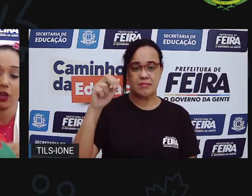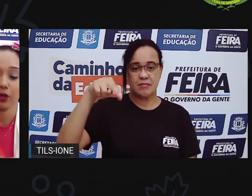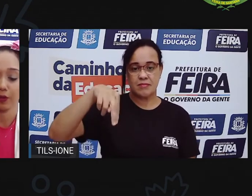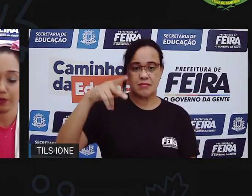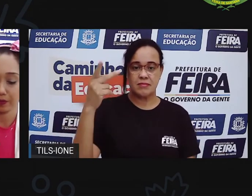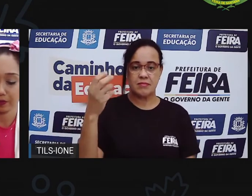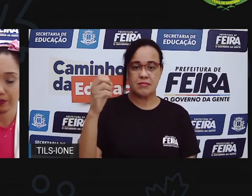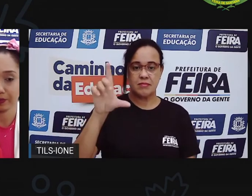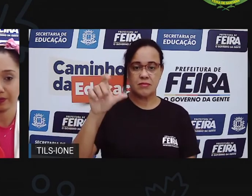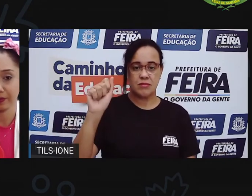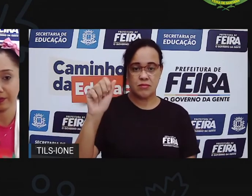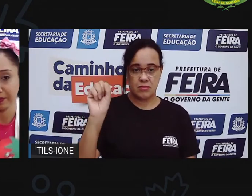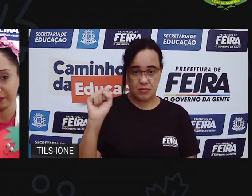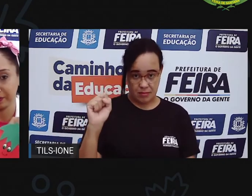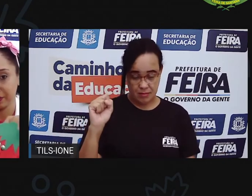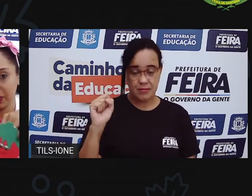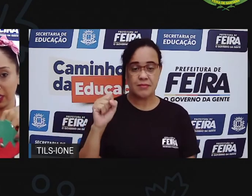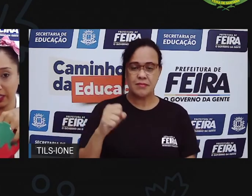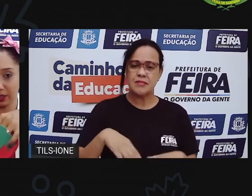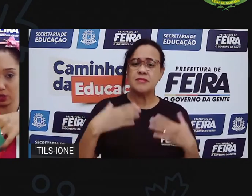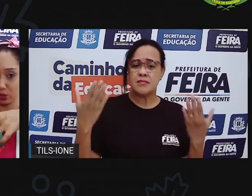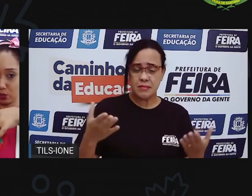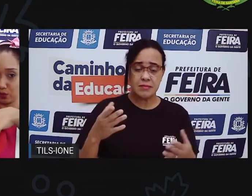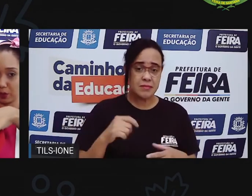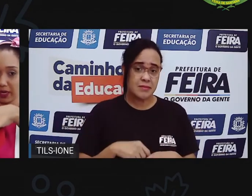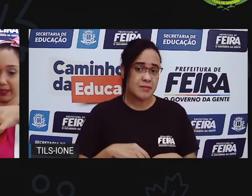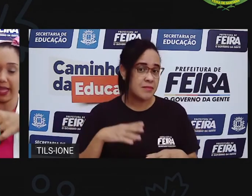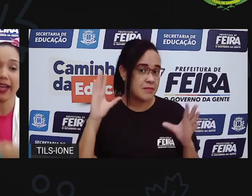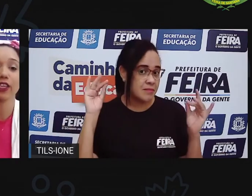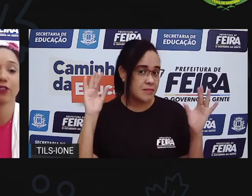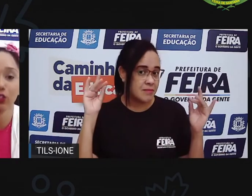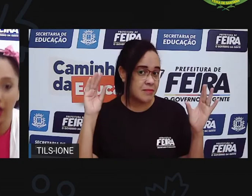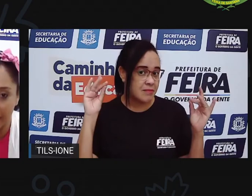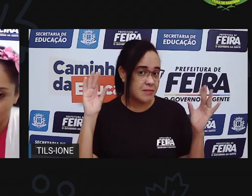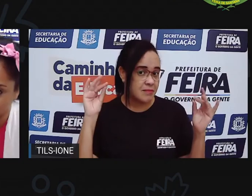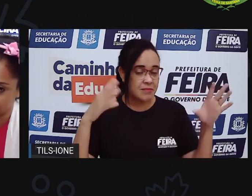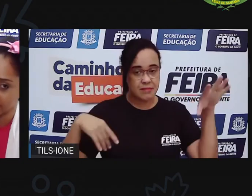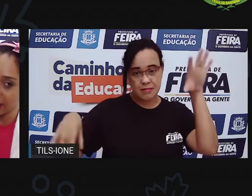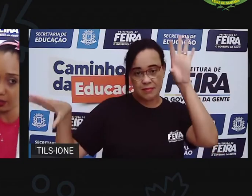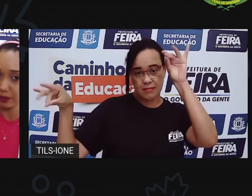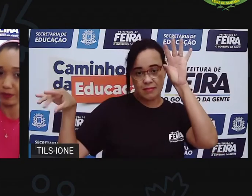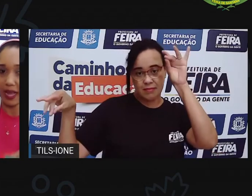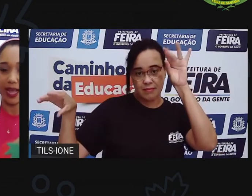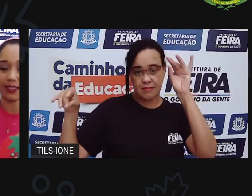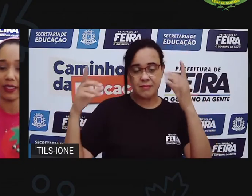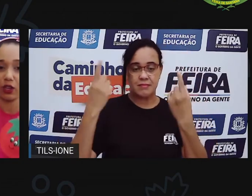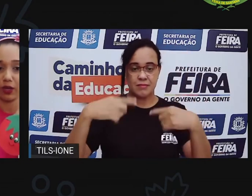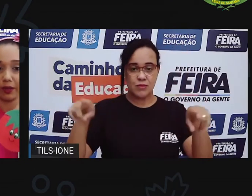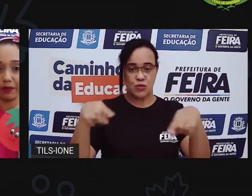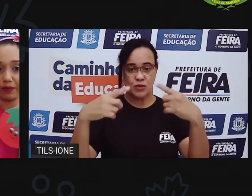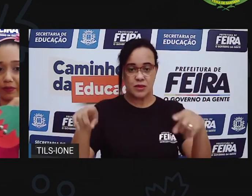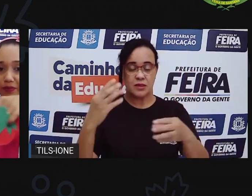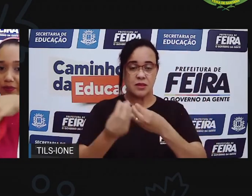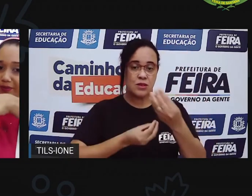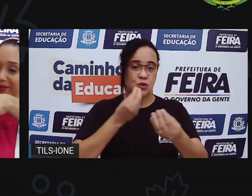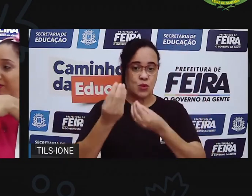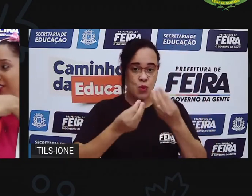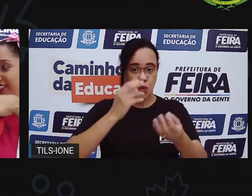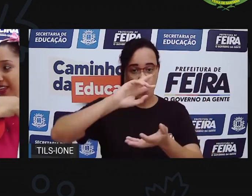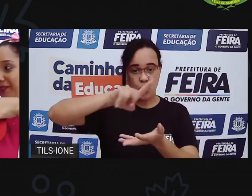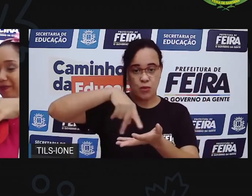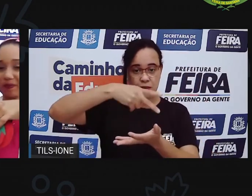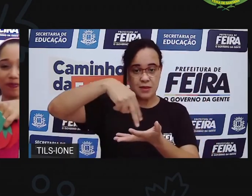Ah, então você vai tocar para a gente? Isso. Vamos cantar e eu vou tocar agora. Certo? Castanholas. Eu vou dançar então?